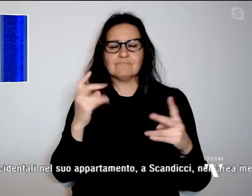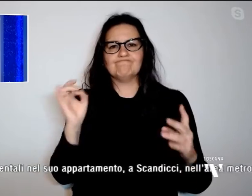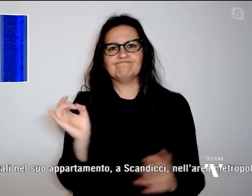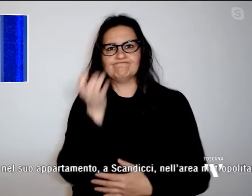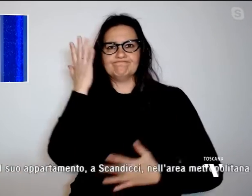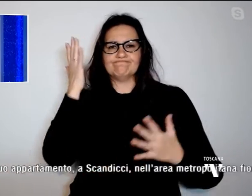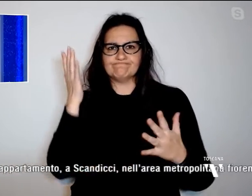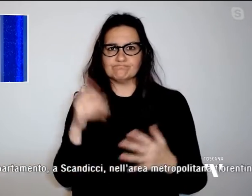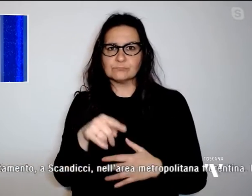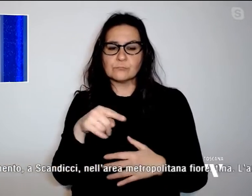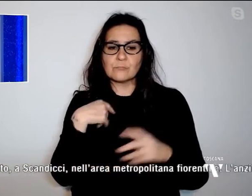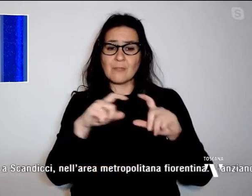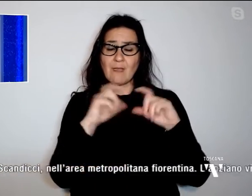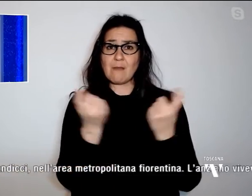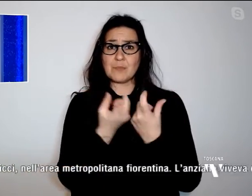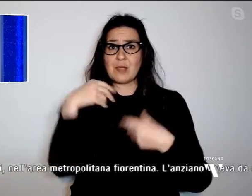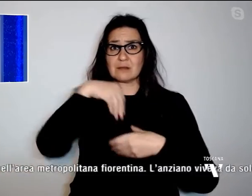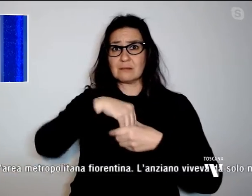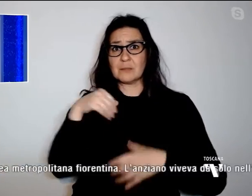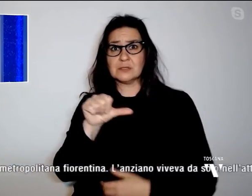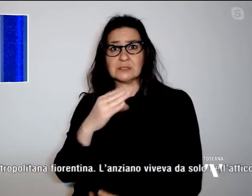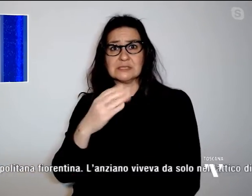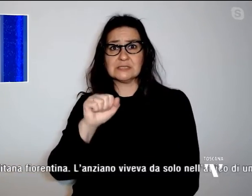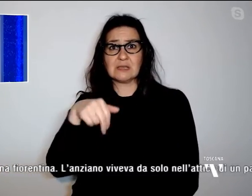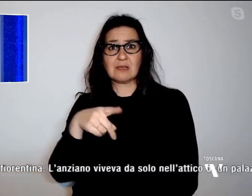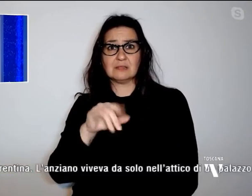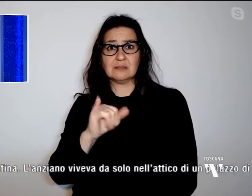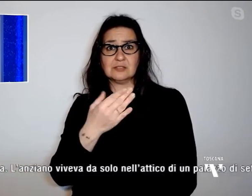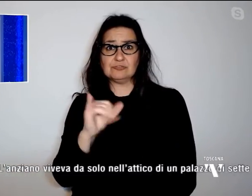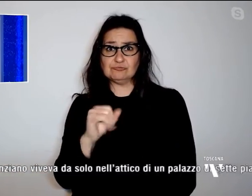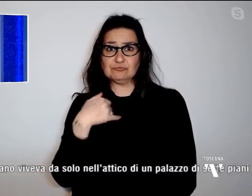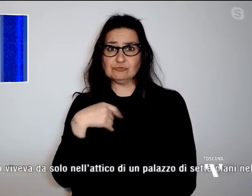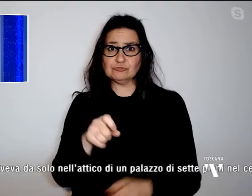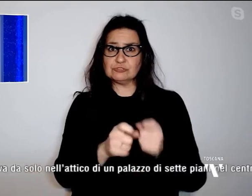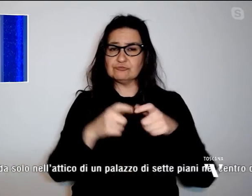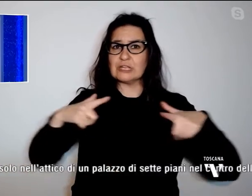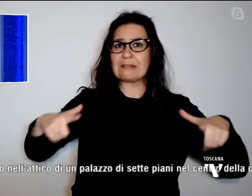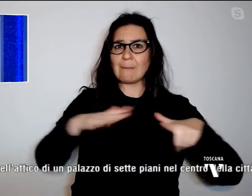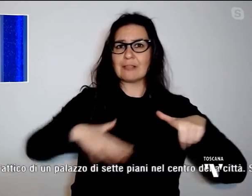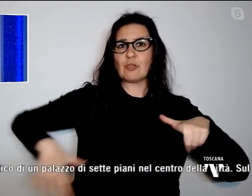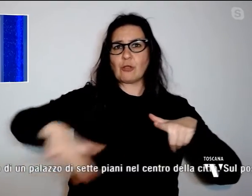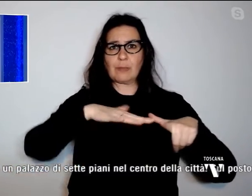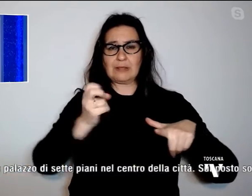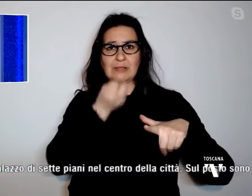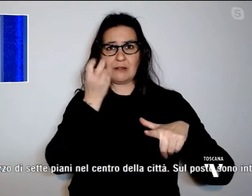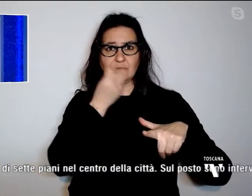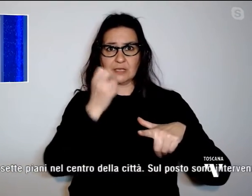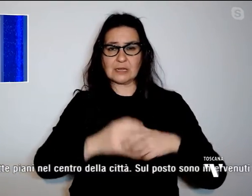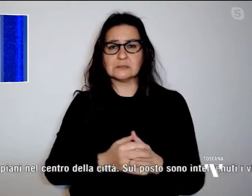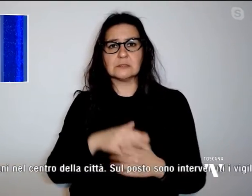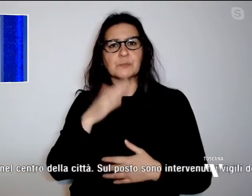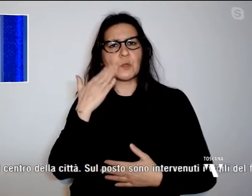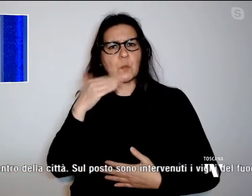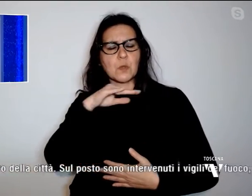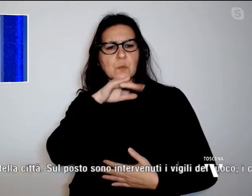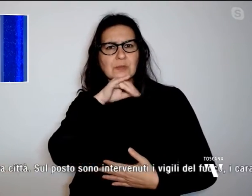appartamento a Scandicci, nell'area metropolitana fiorentina. L'anziano viveva da solo